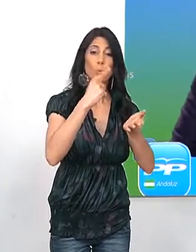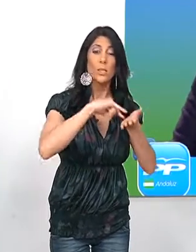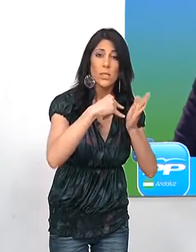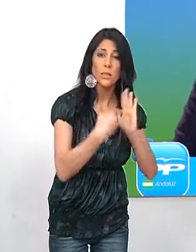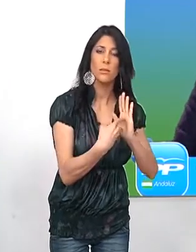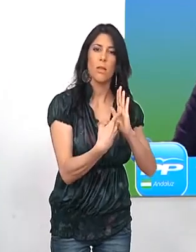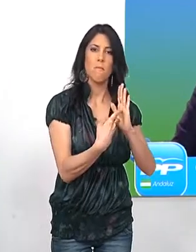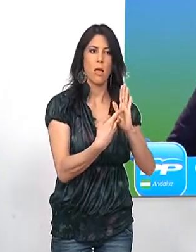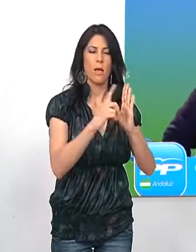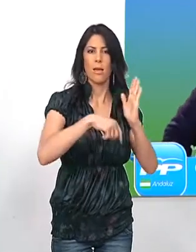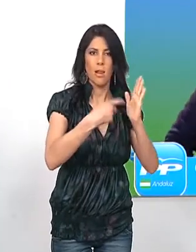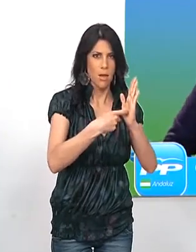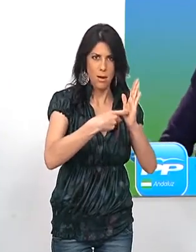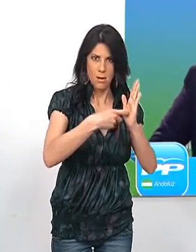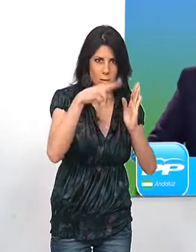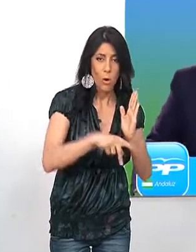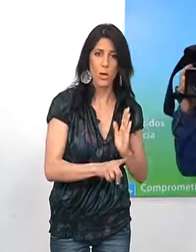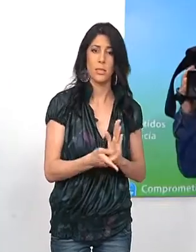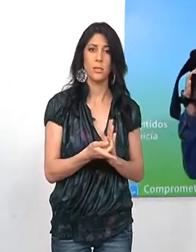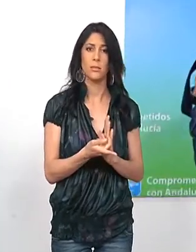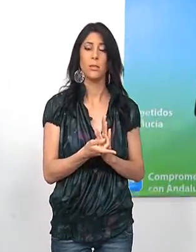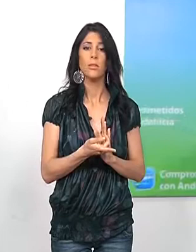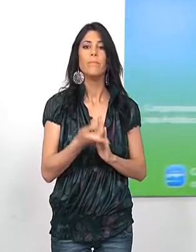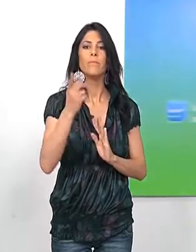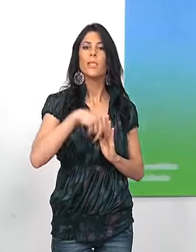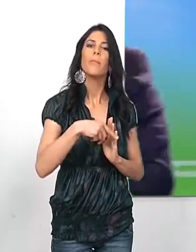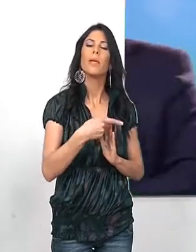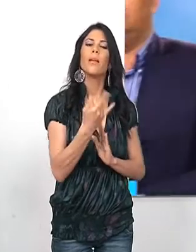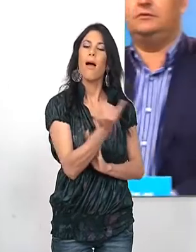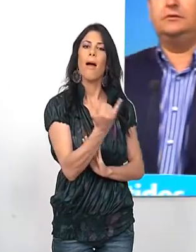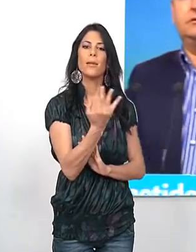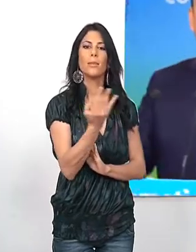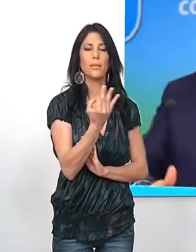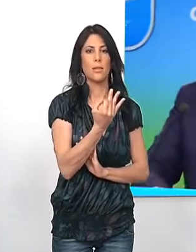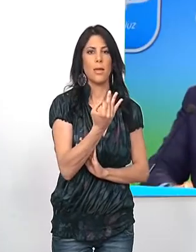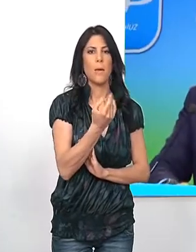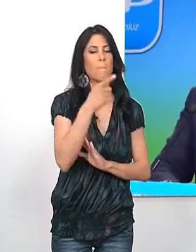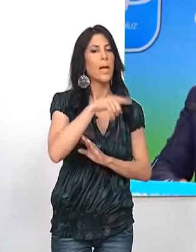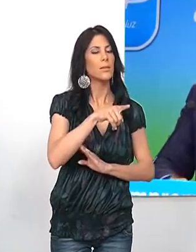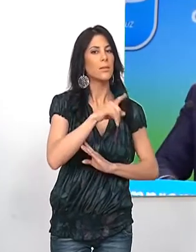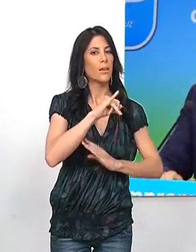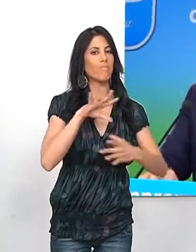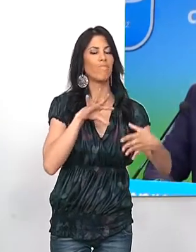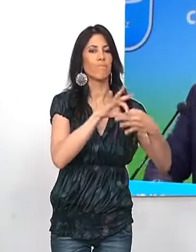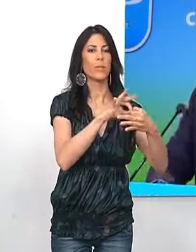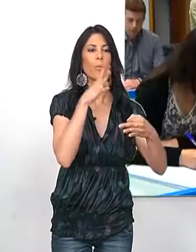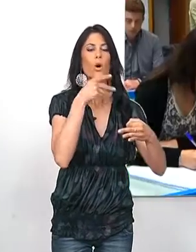presuntamente ilegal. En esta línea, Sanz destaca también la existencia de una rama más del caso, que implicaría las